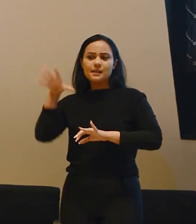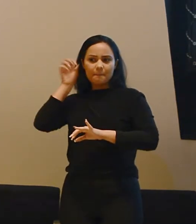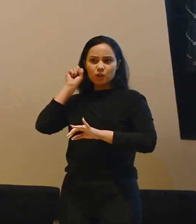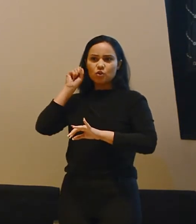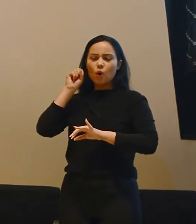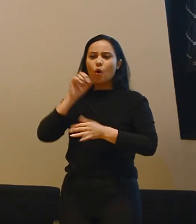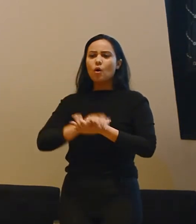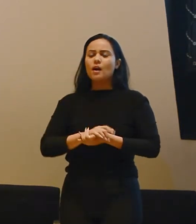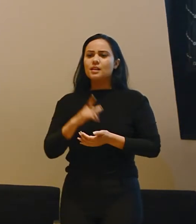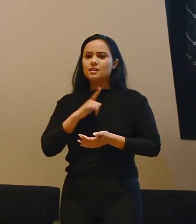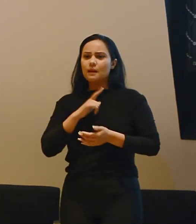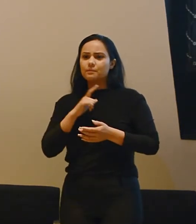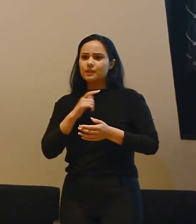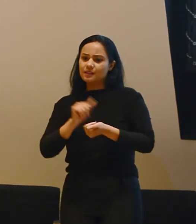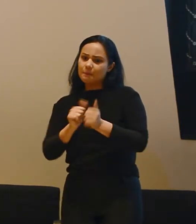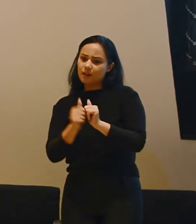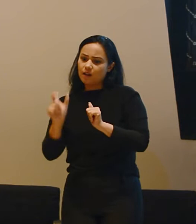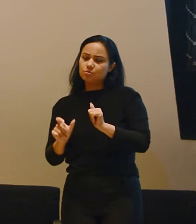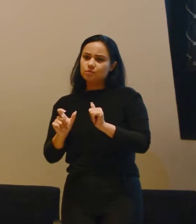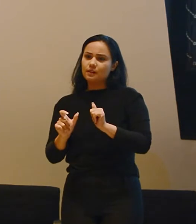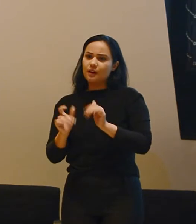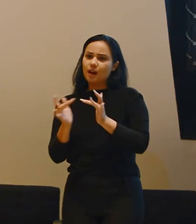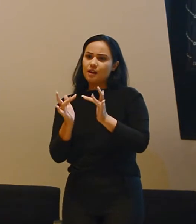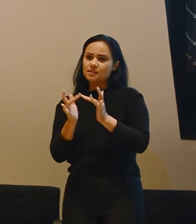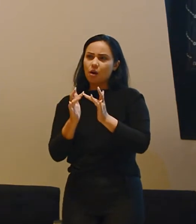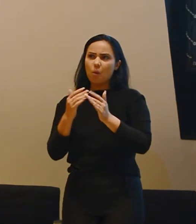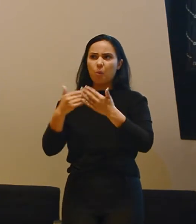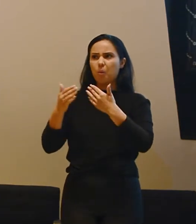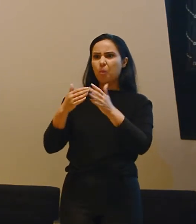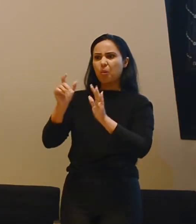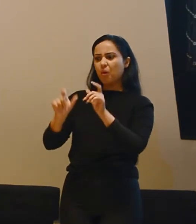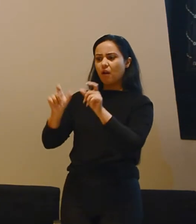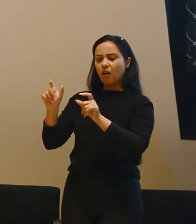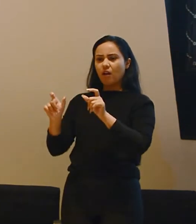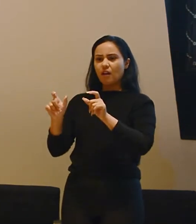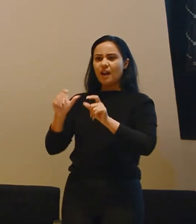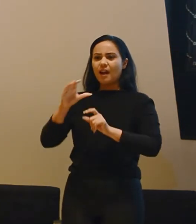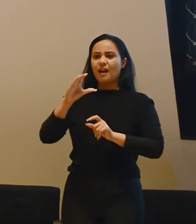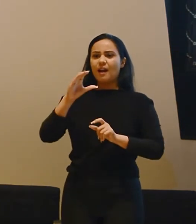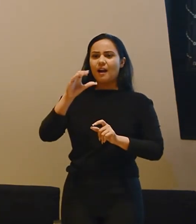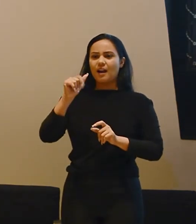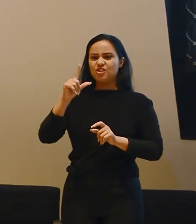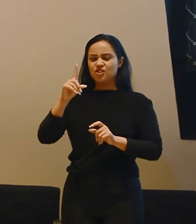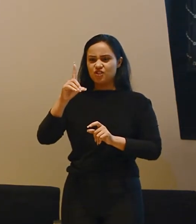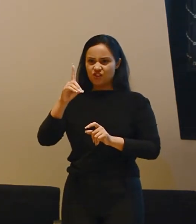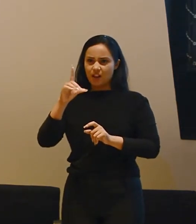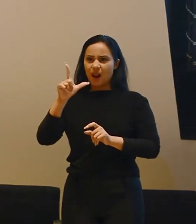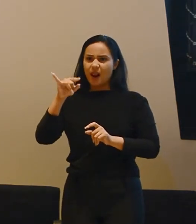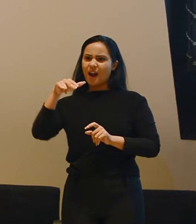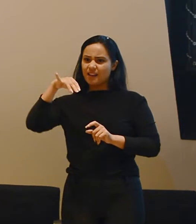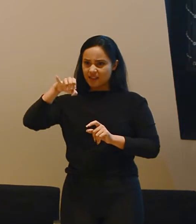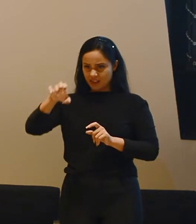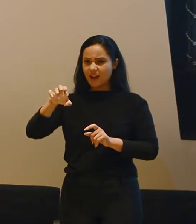pode adaptar para uma criança, é contraindicado em relação a qualquer guideline internacional realmente sobre